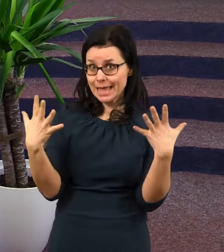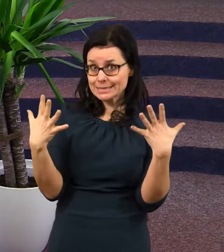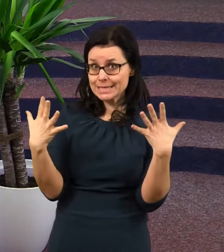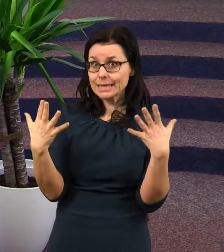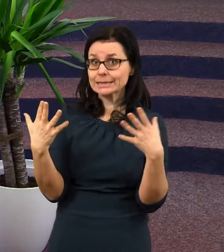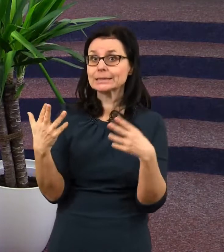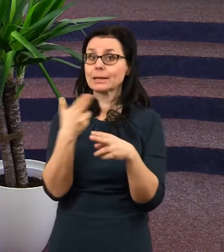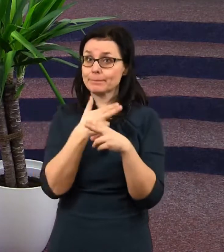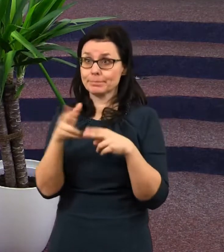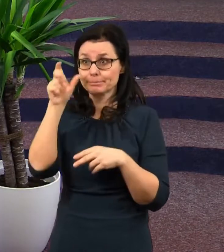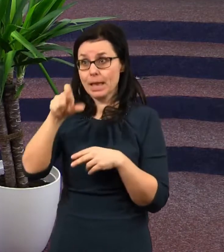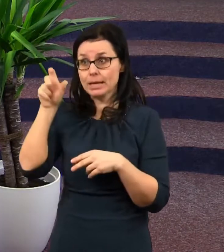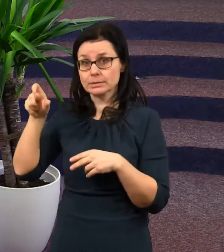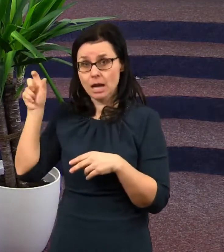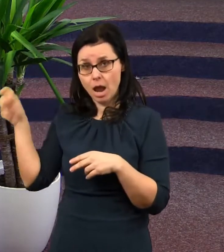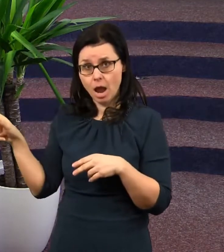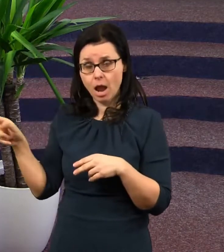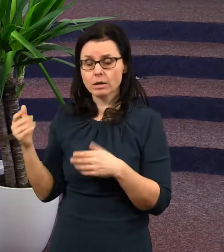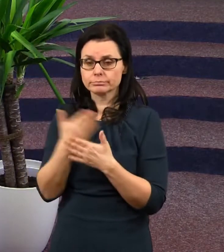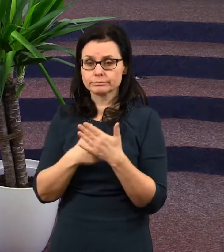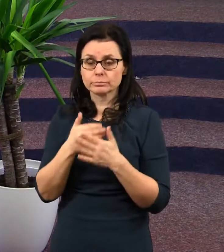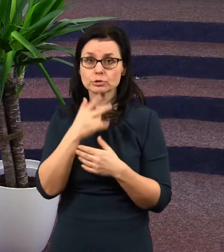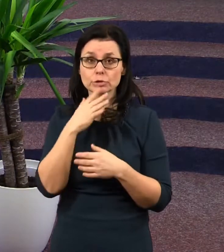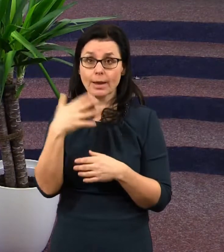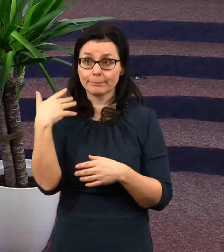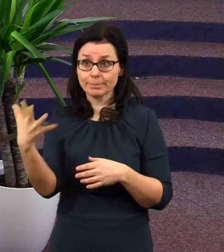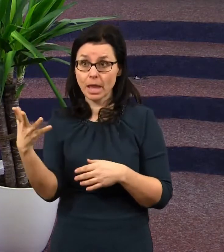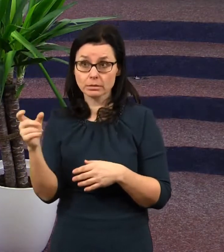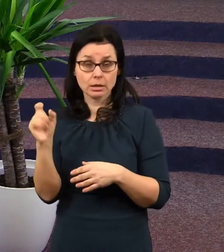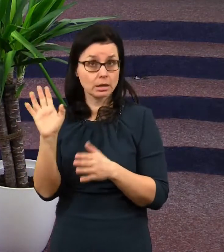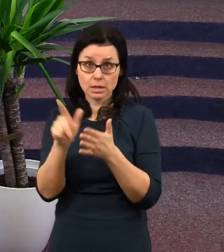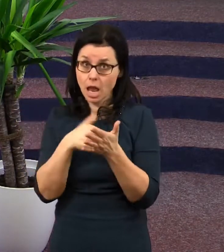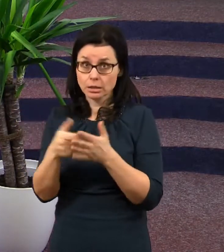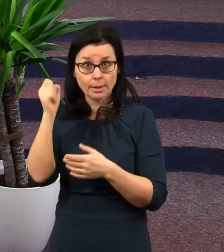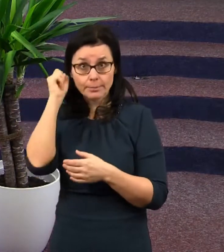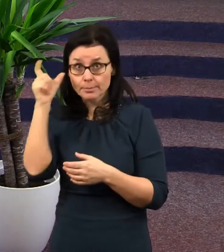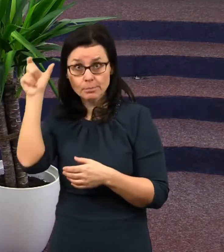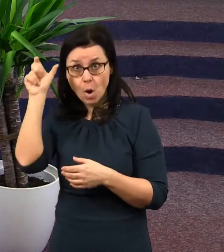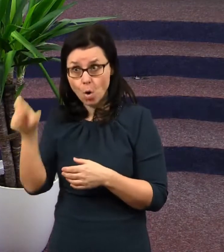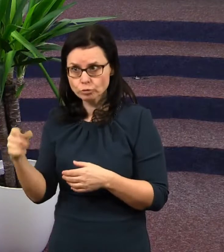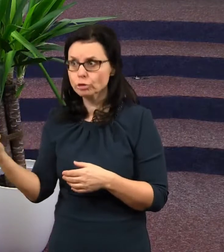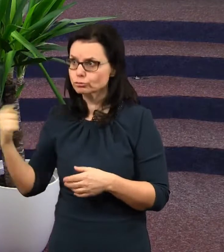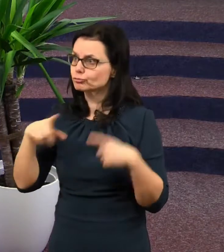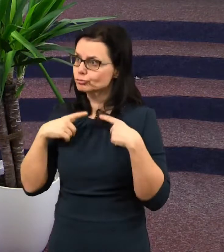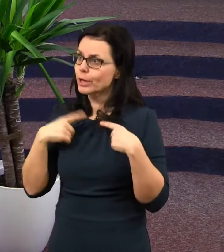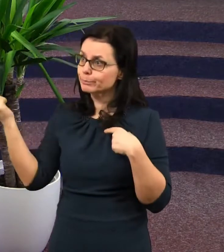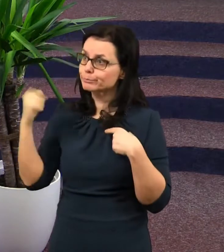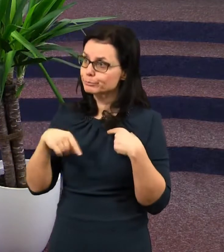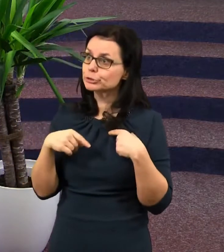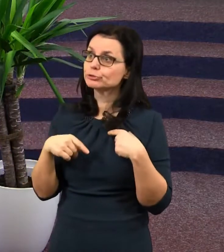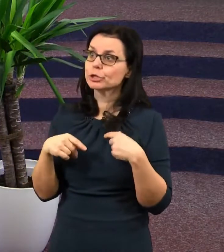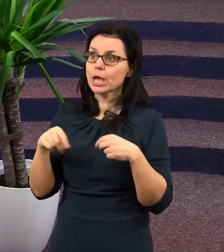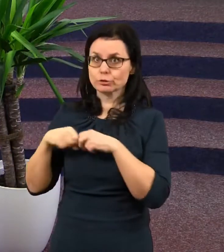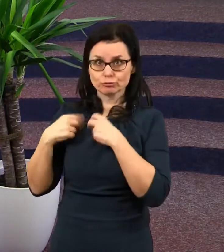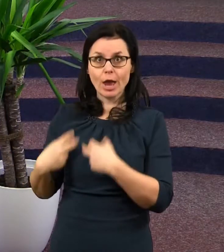hovoří o pěti nemoudrých, které čekali příchod ženicha, které, jinými slovy, čekali